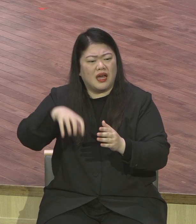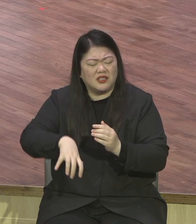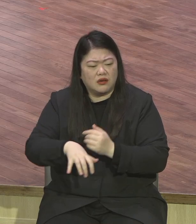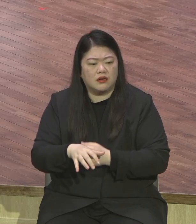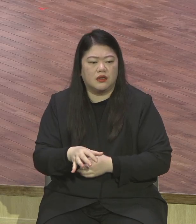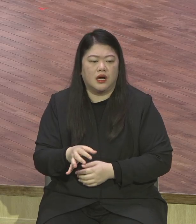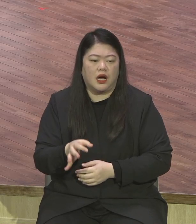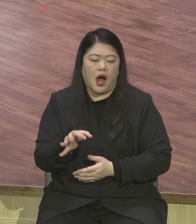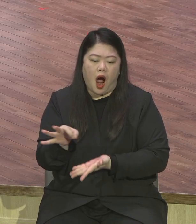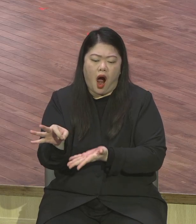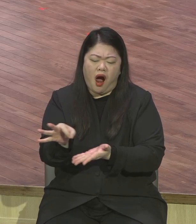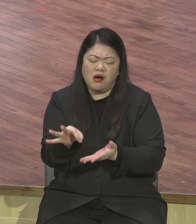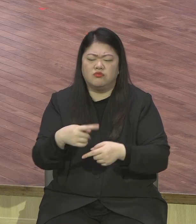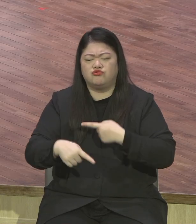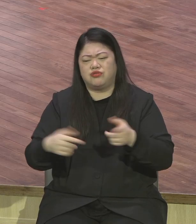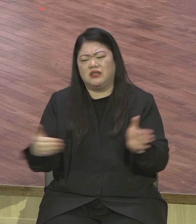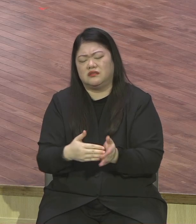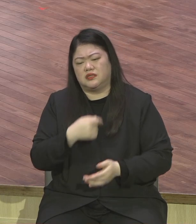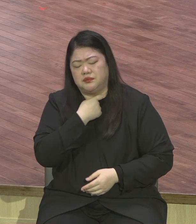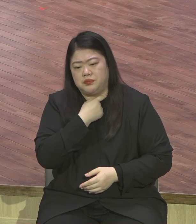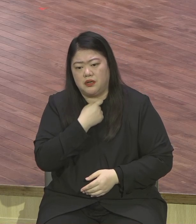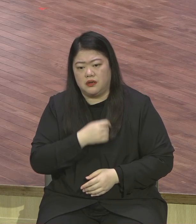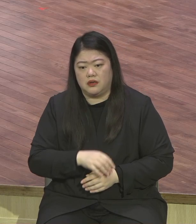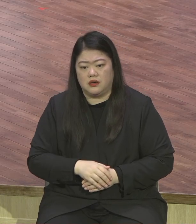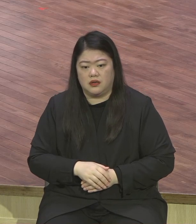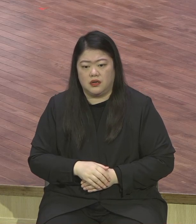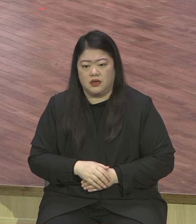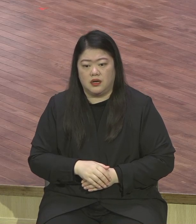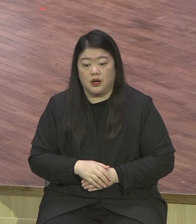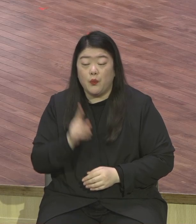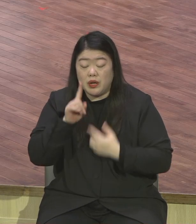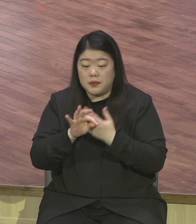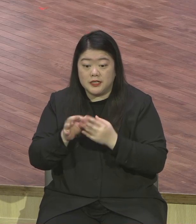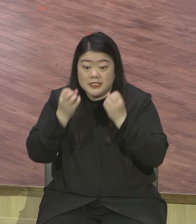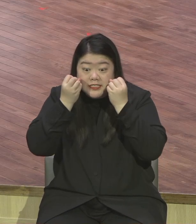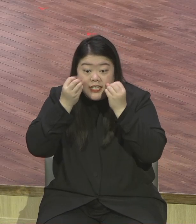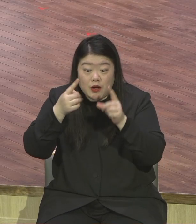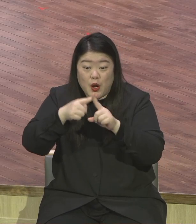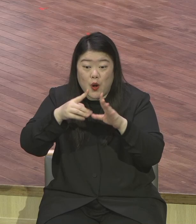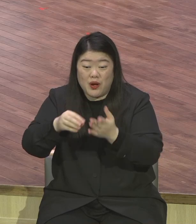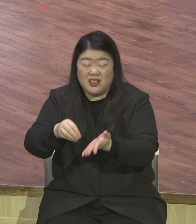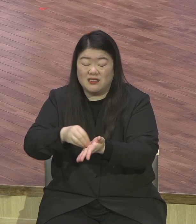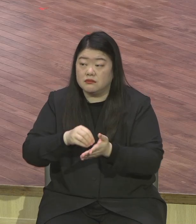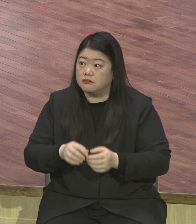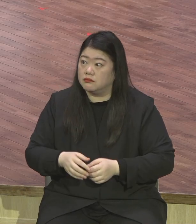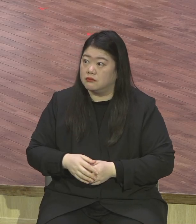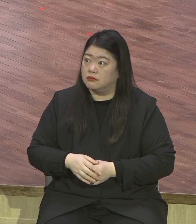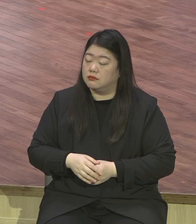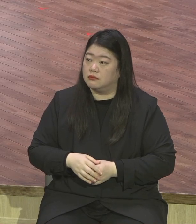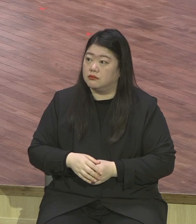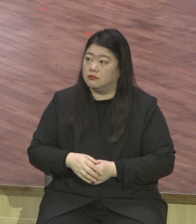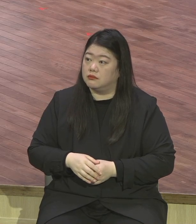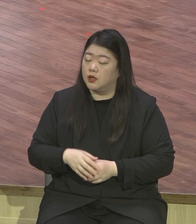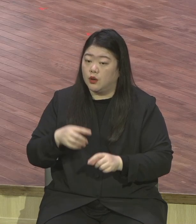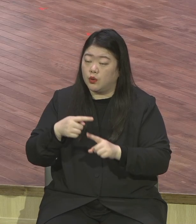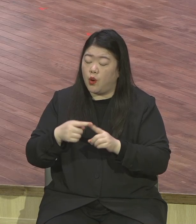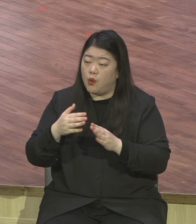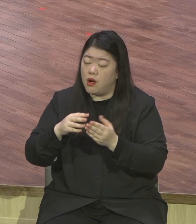오자마자 뭐 일진 일구자 이 돈소리 나면 뭐 교회 크게 찌워놓고 왜 돈소리 이래 상처를